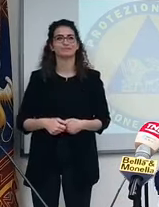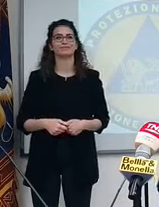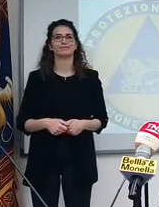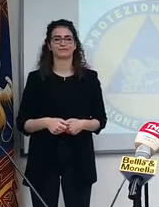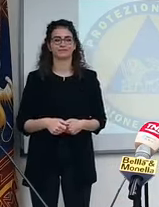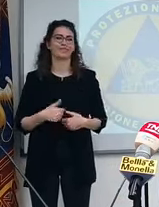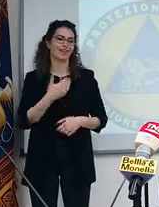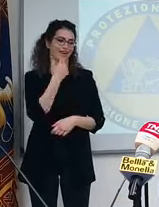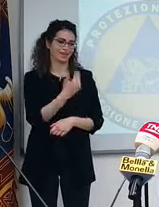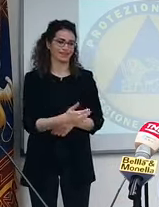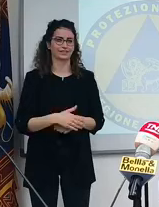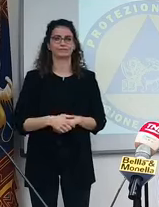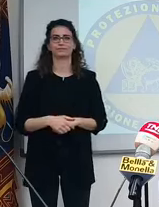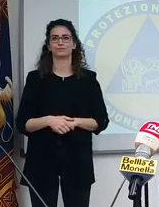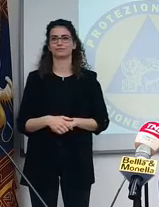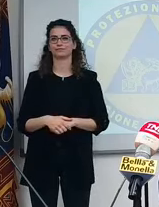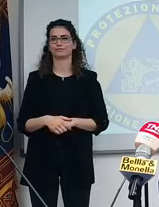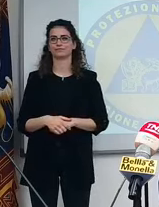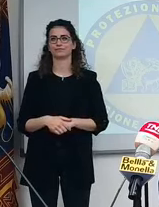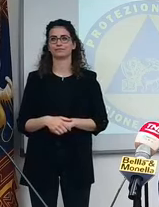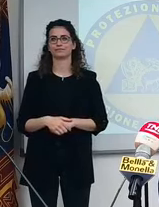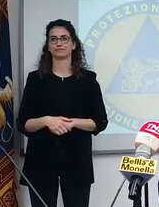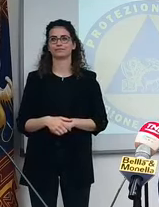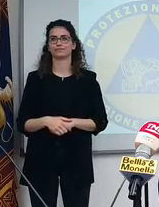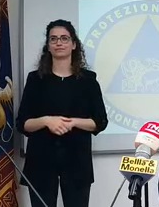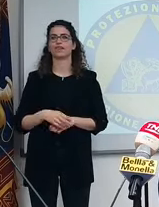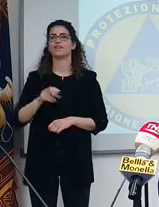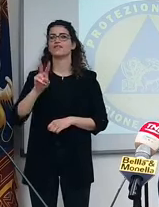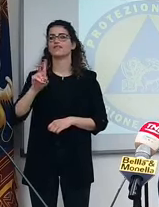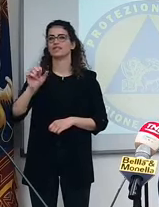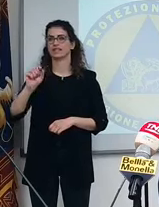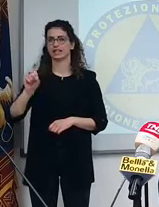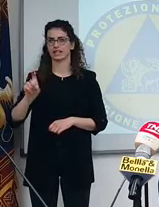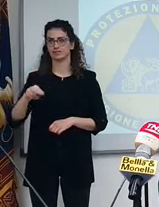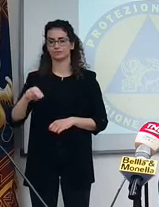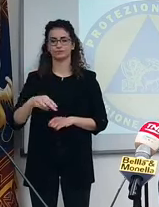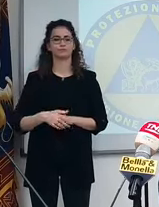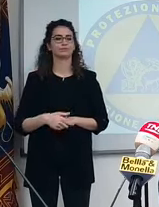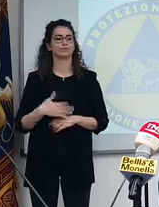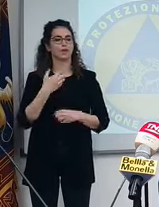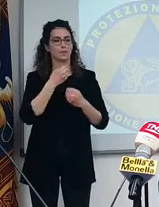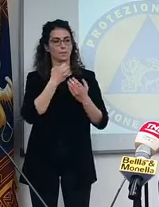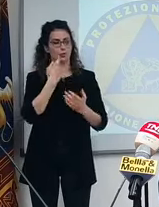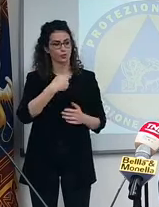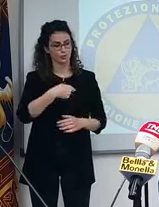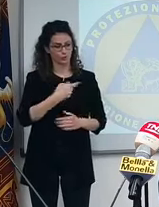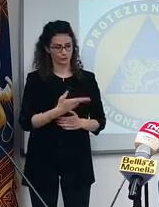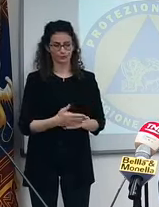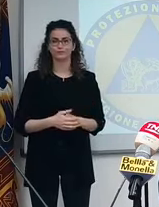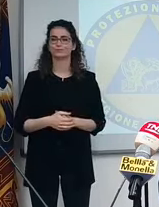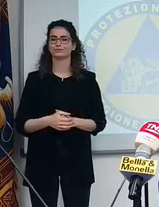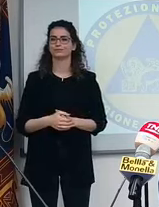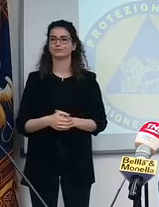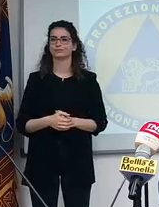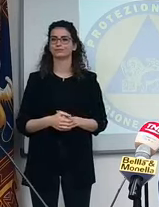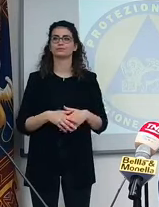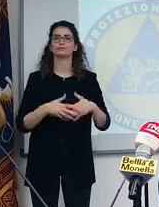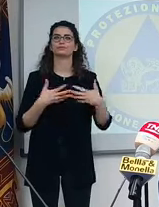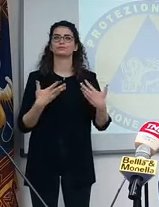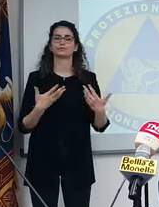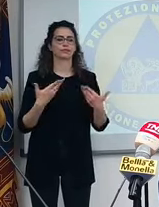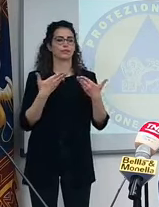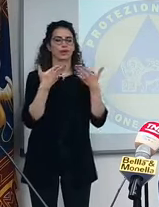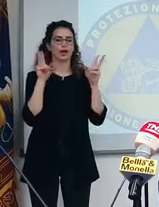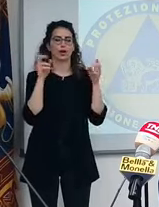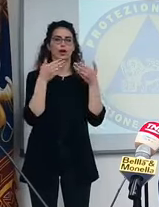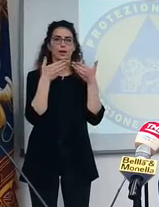Va bene, grazie. Prego. Alda Vanzan. Presidente, buongiorno. Buongiorno. Quindi, sostanzialmente, sulle